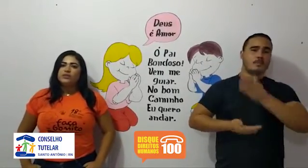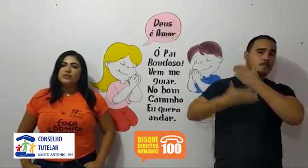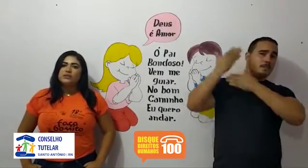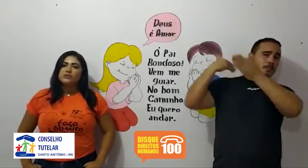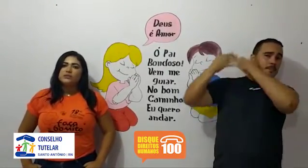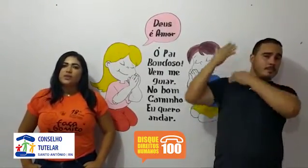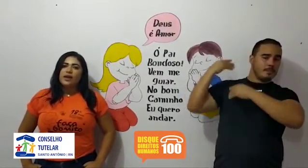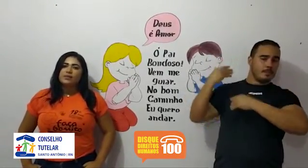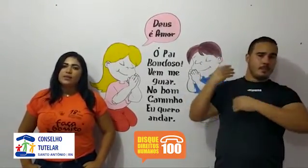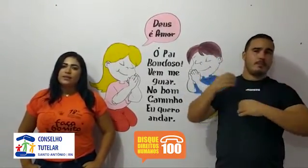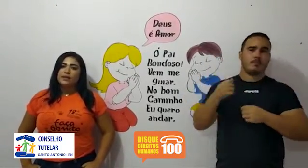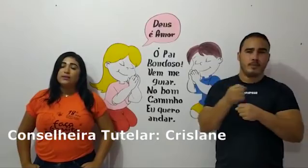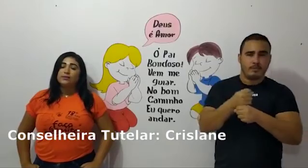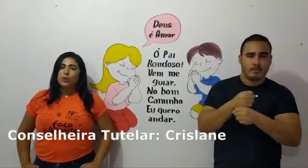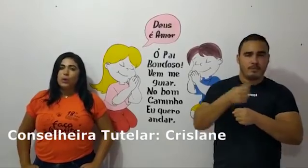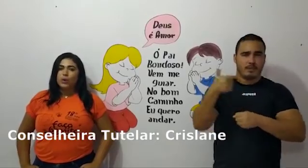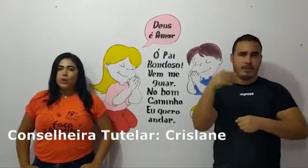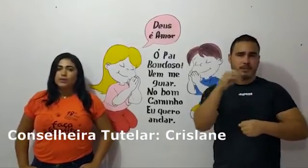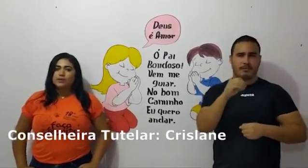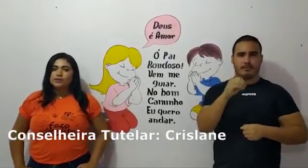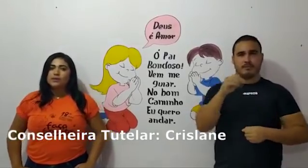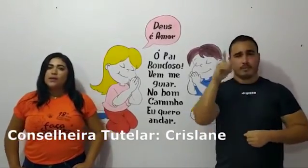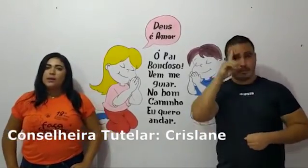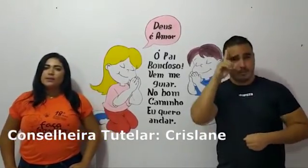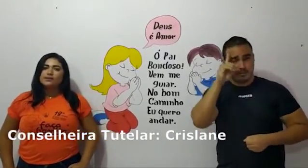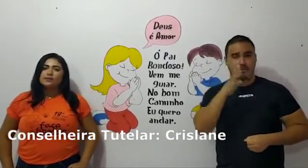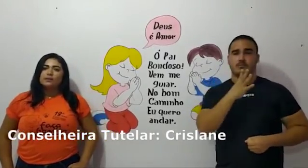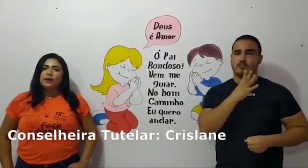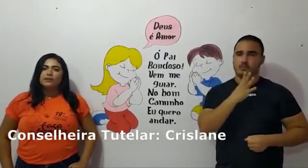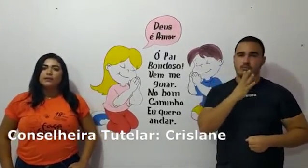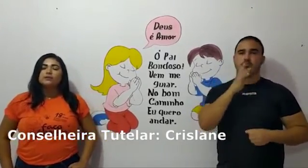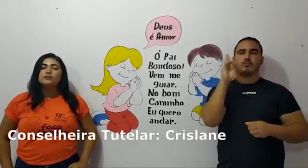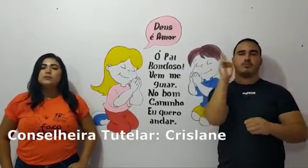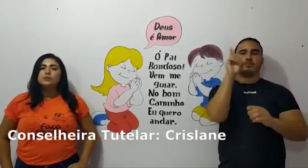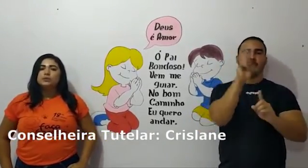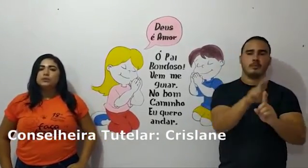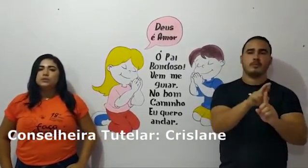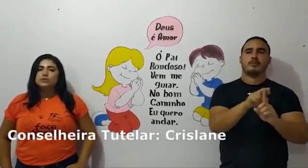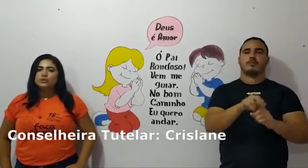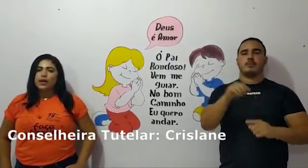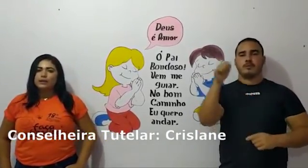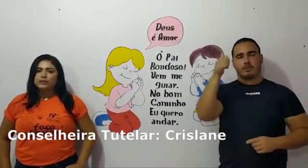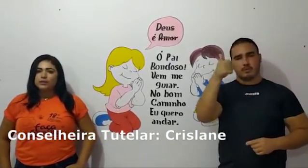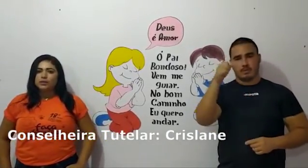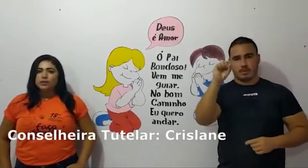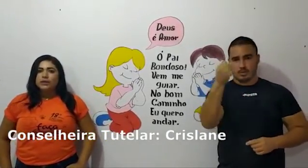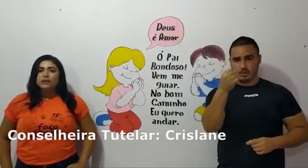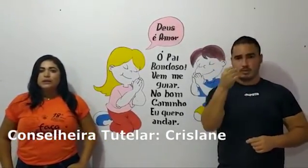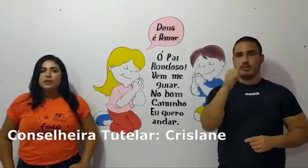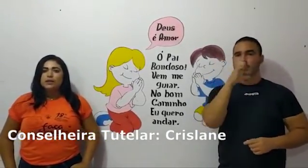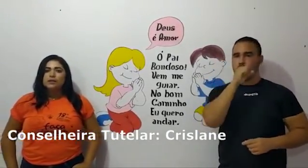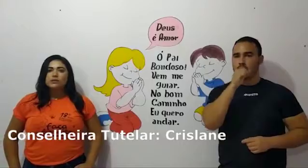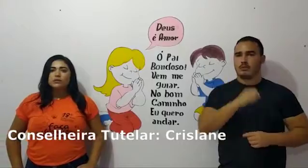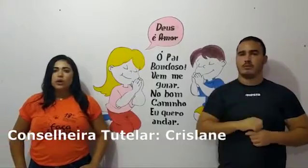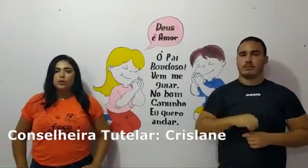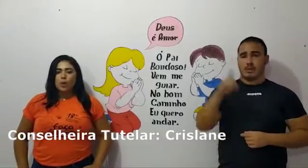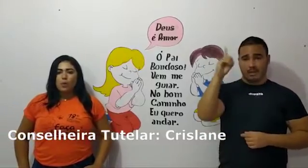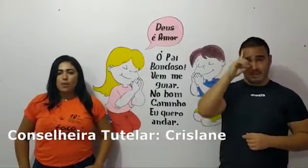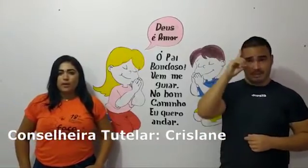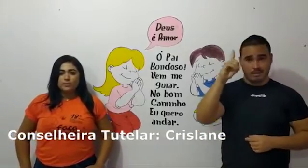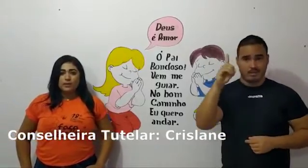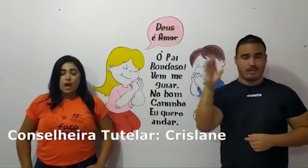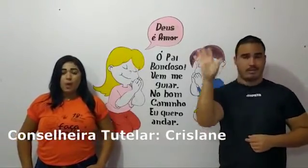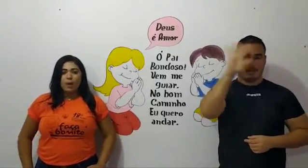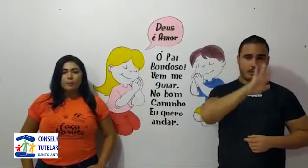Há 20 anos, essa dada ficou conhecida e representada pelos 18 anos. Dia Nacional